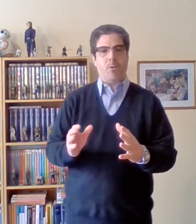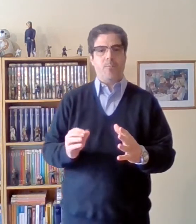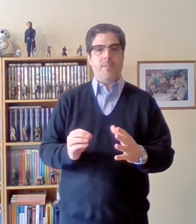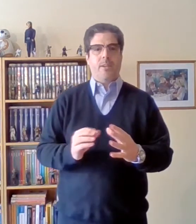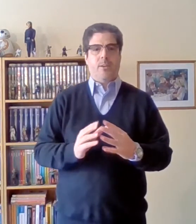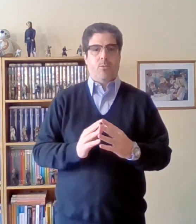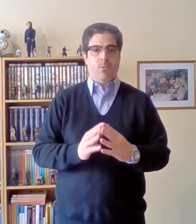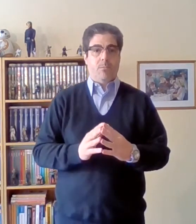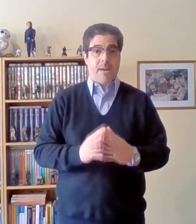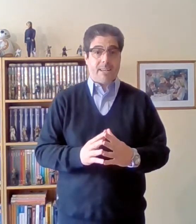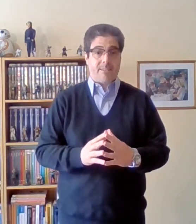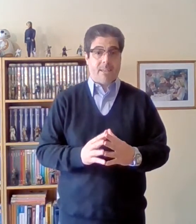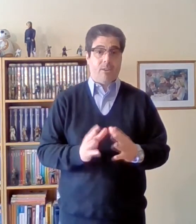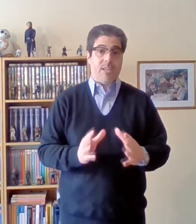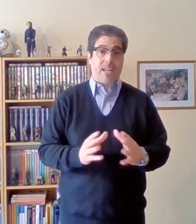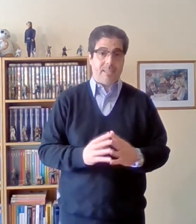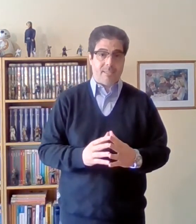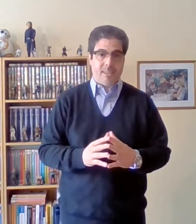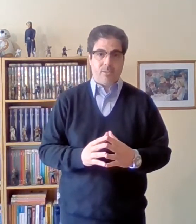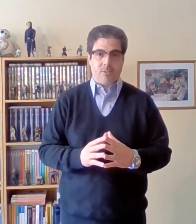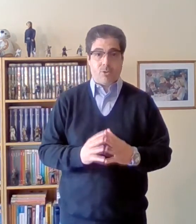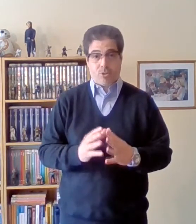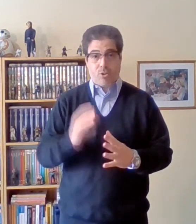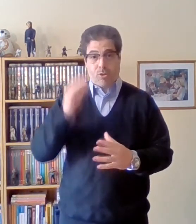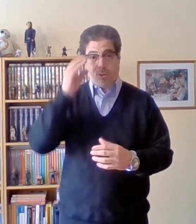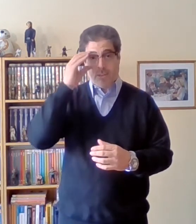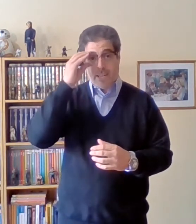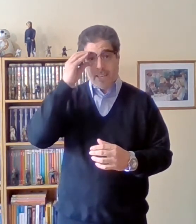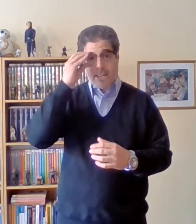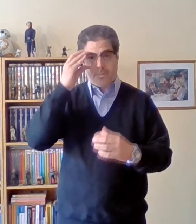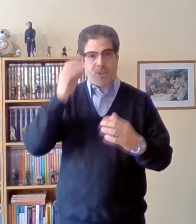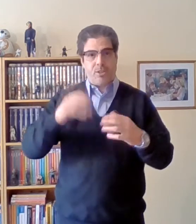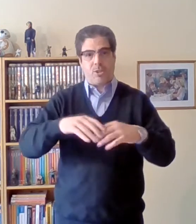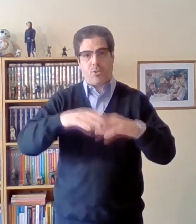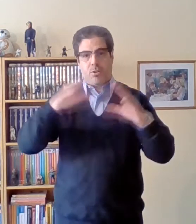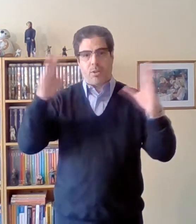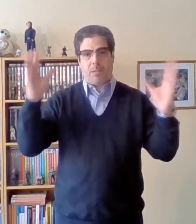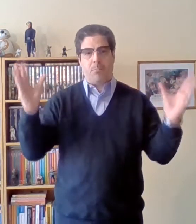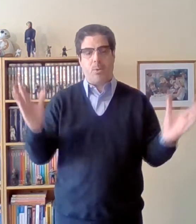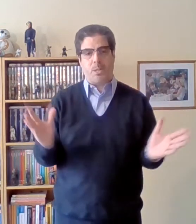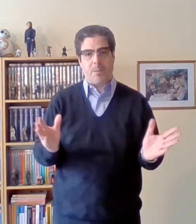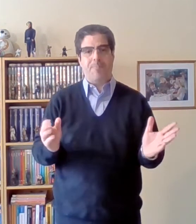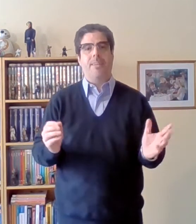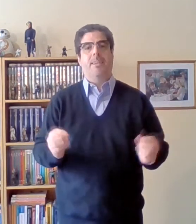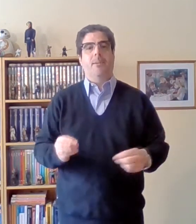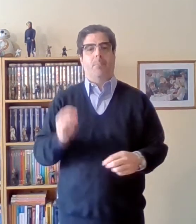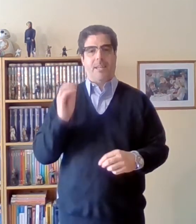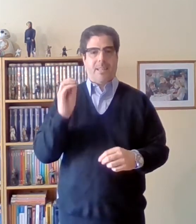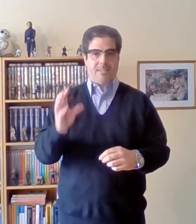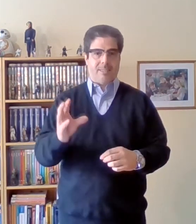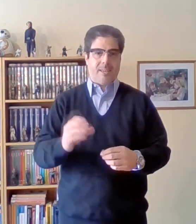un Marx que no deja de ser sociólogo, en la descripción de todo lo que importa para analizar